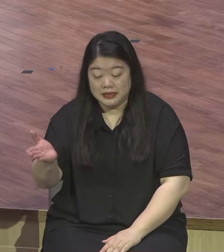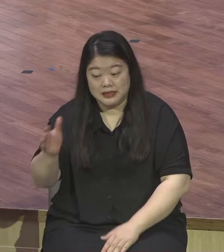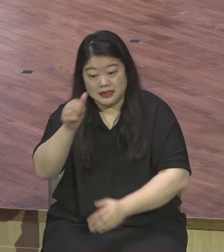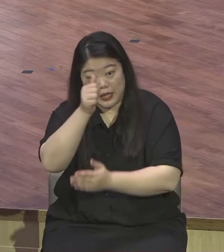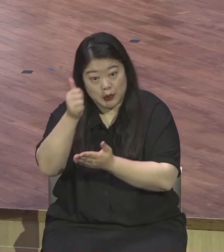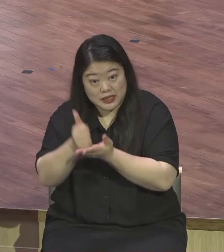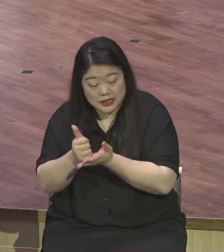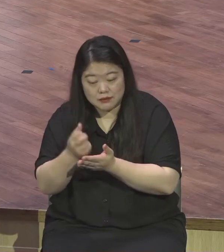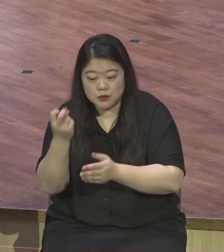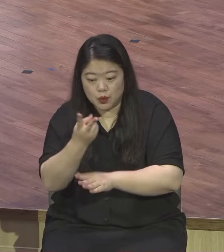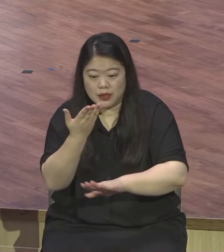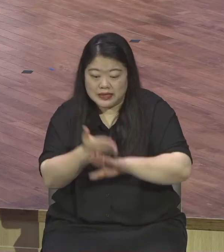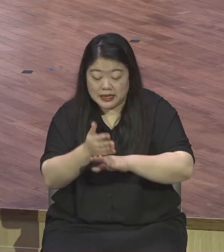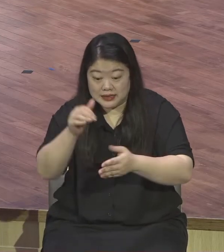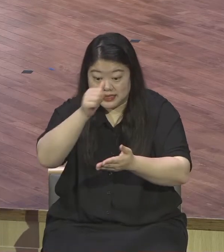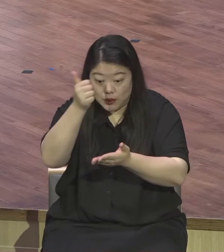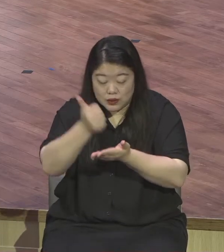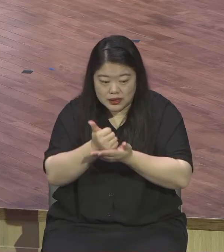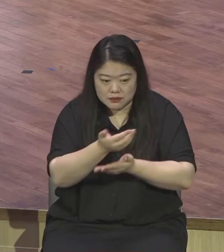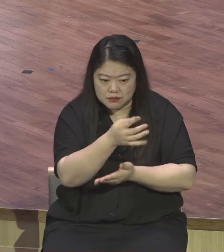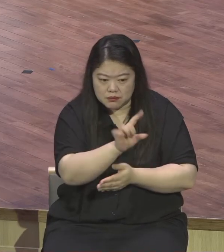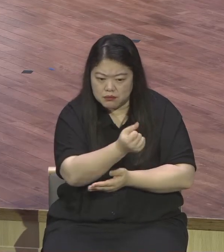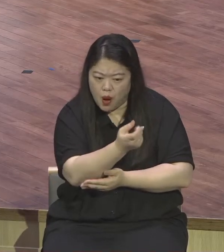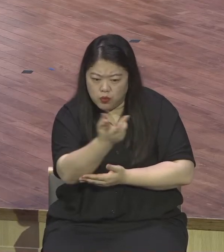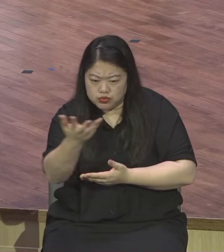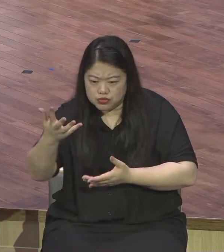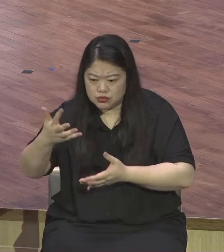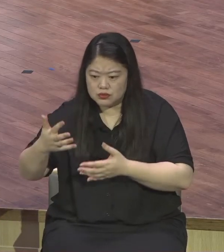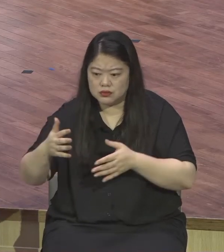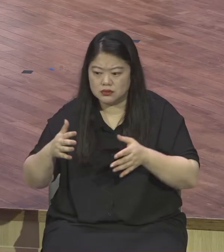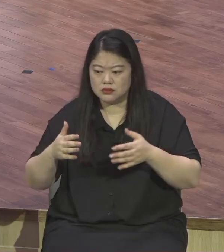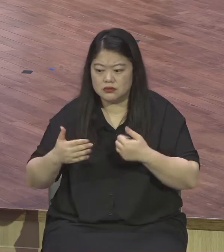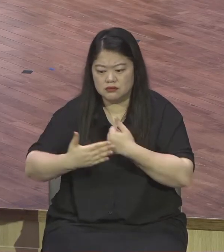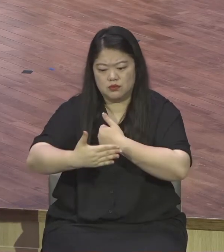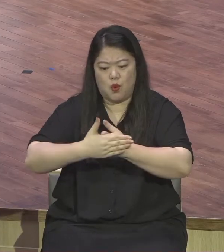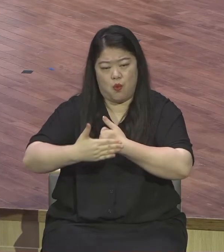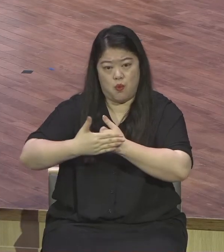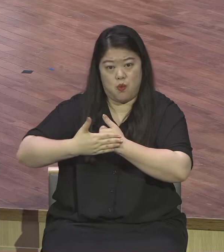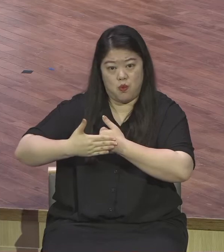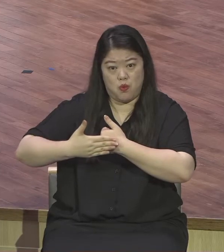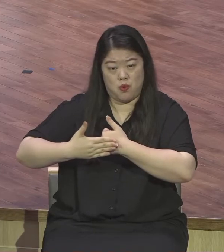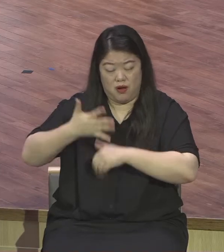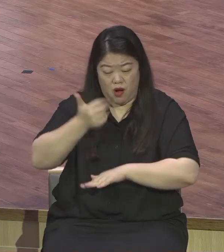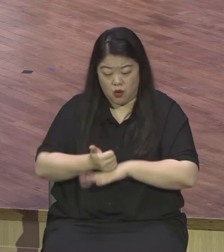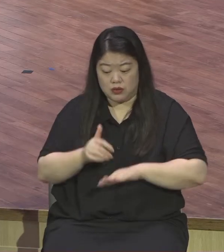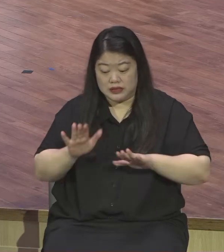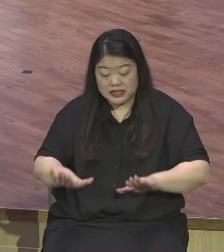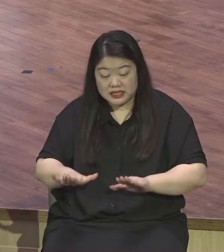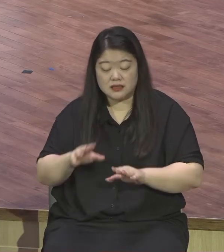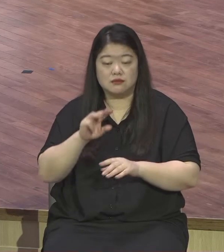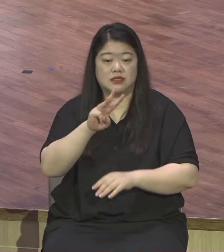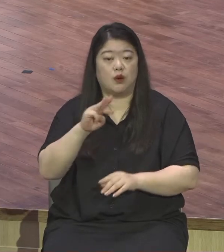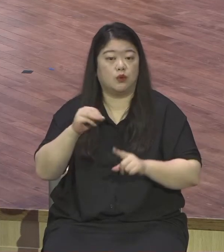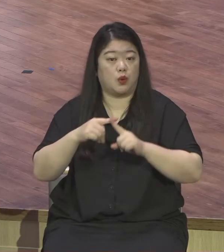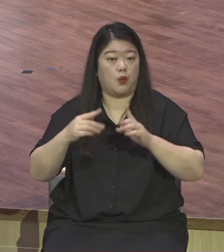주님이 오시는 그날까지 그렇게 기념적으로 그렇게 정거될